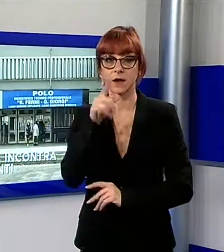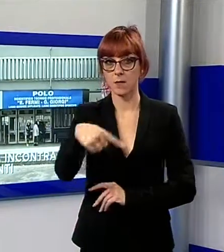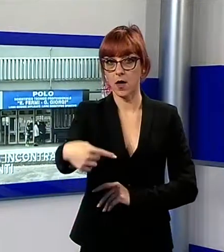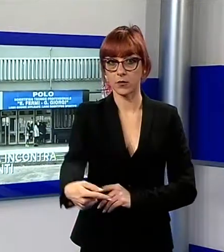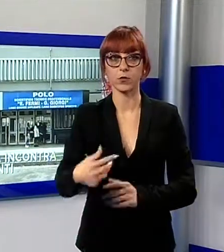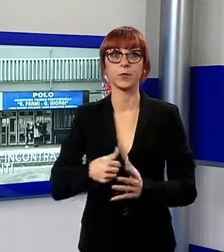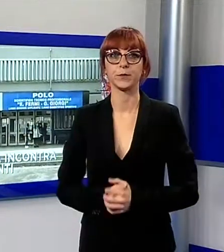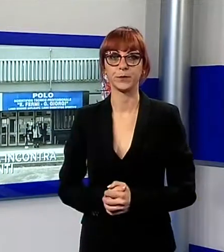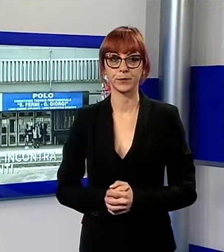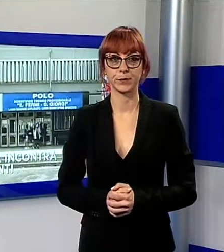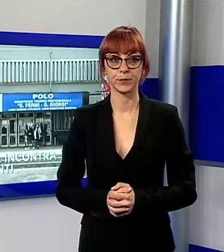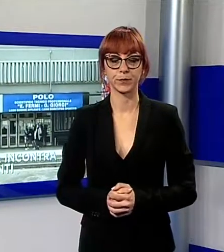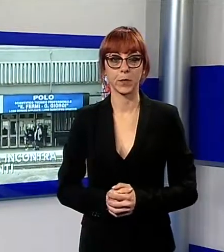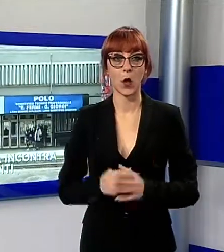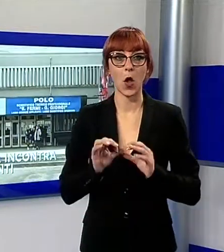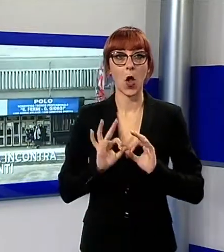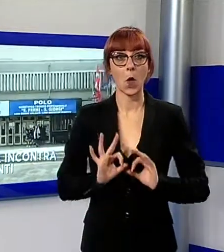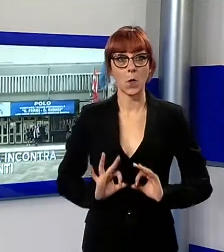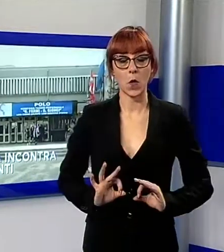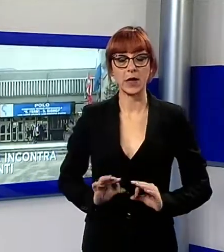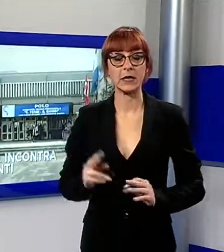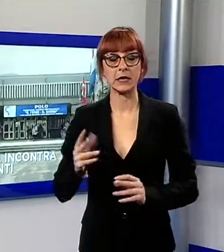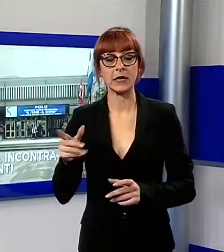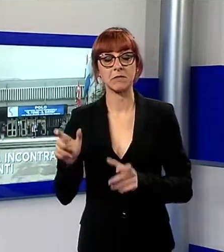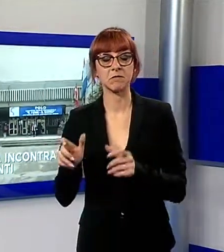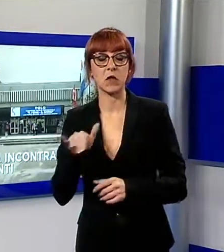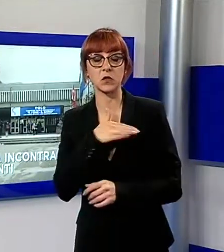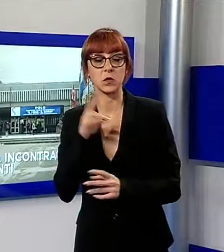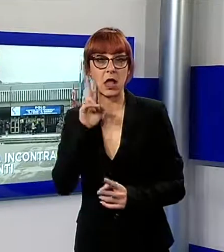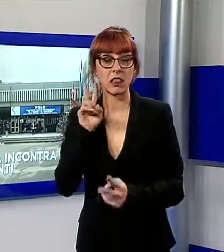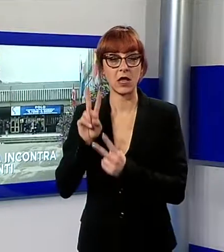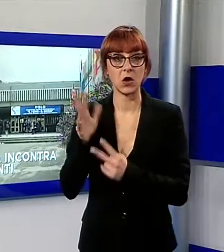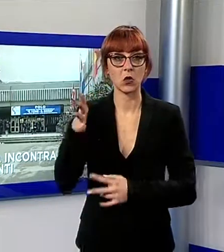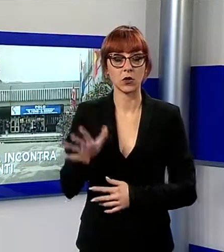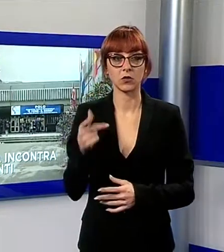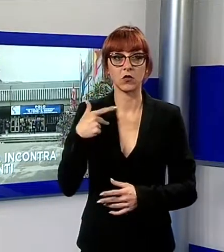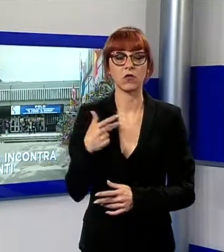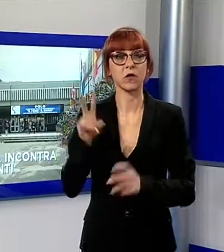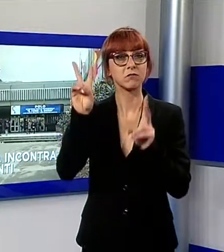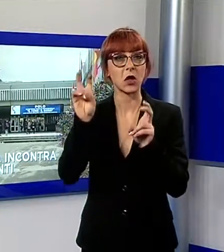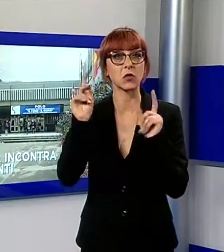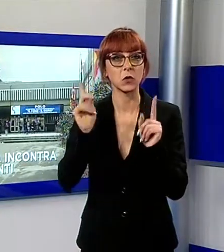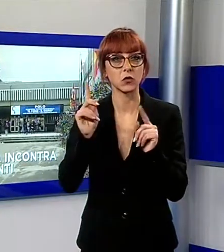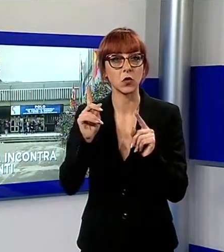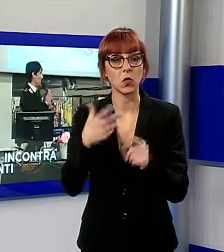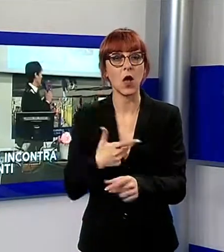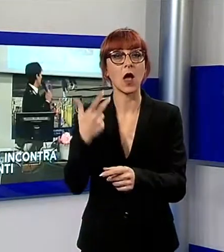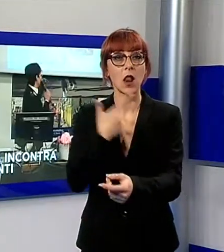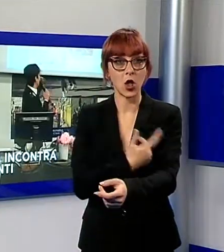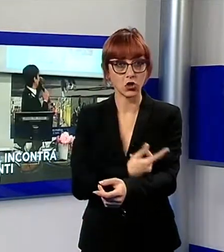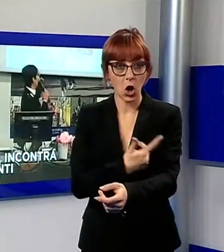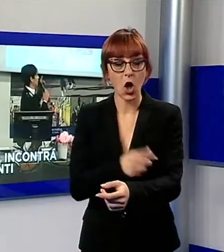La Polizia incontra gli studenti all'Istituto Fermi Giorgi, una lezione dedicata agli effetti dell'uso di droga ed alcol.